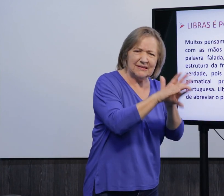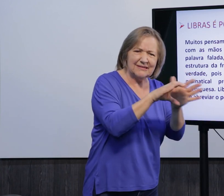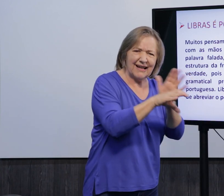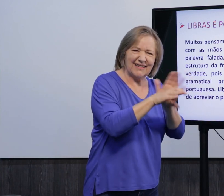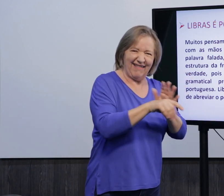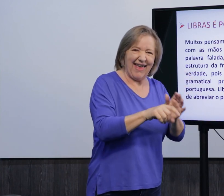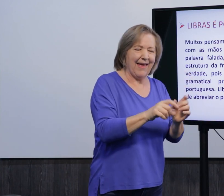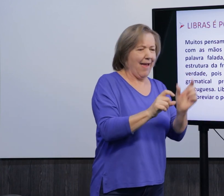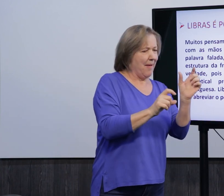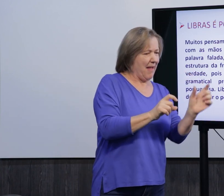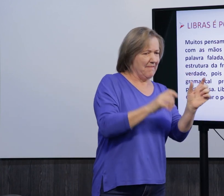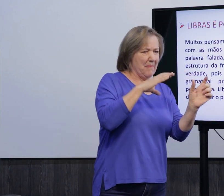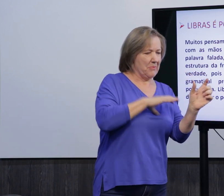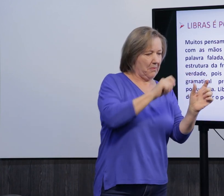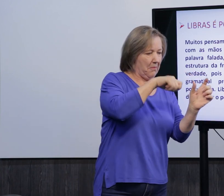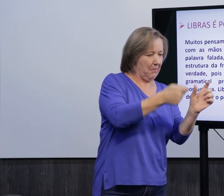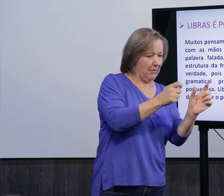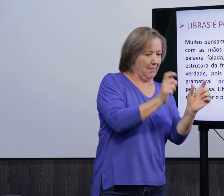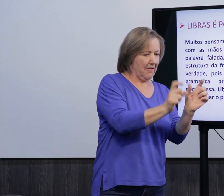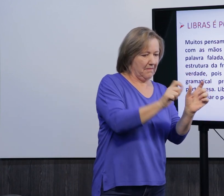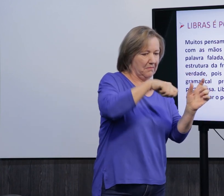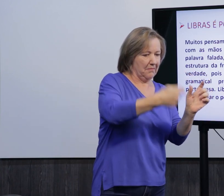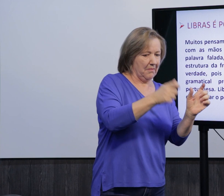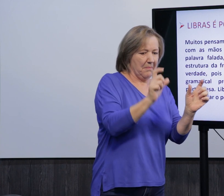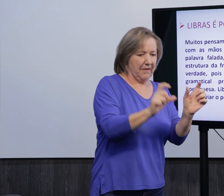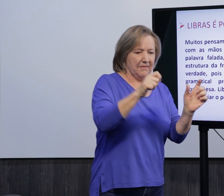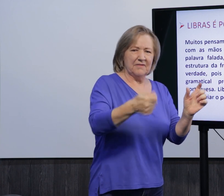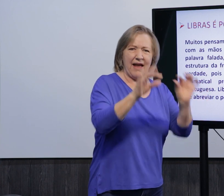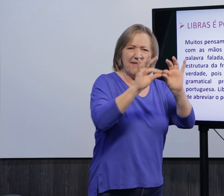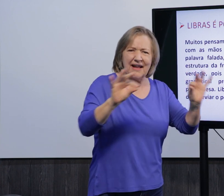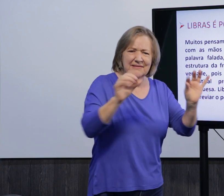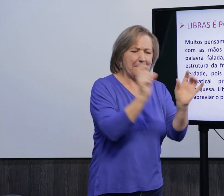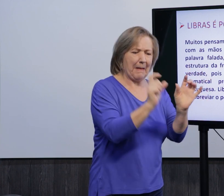Libras, ela é português sinalizado? Palavra, sinal. Palavra, sinal.